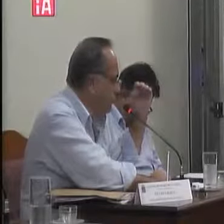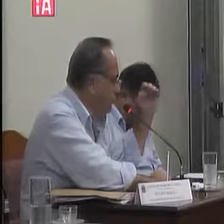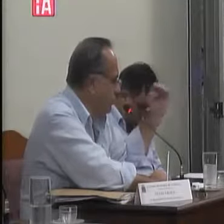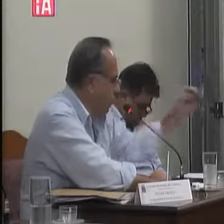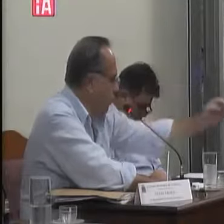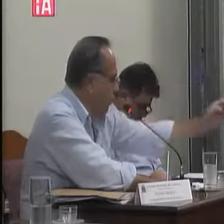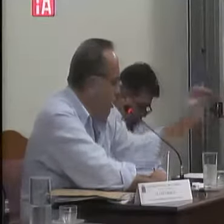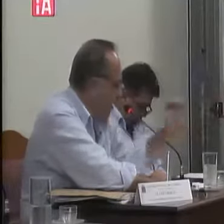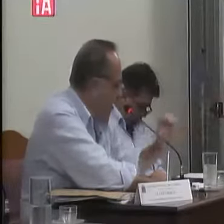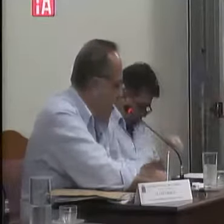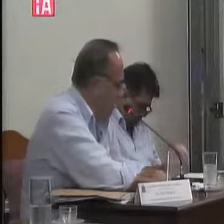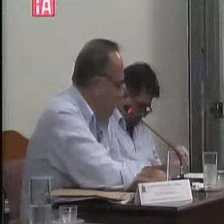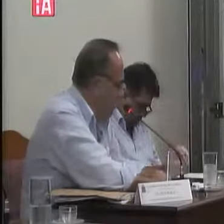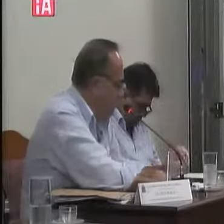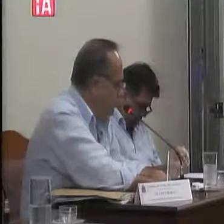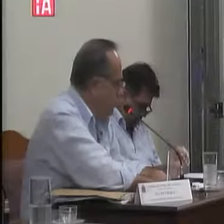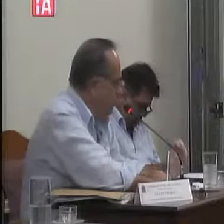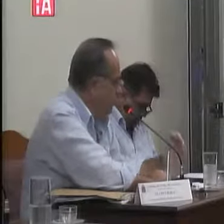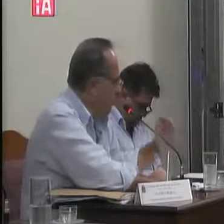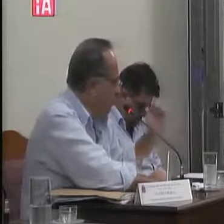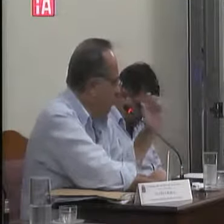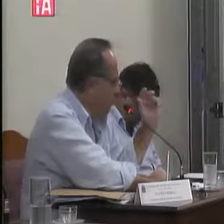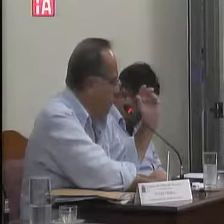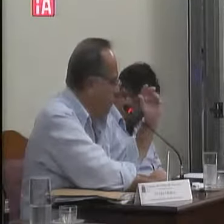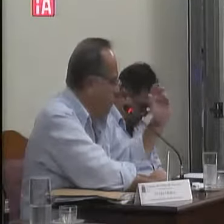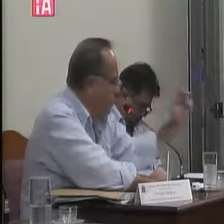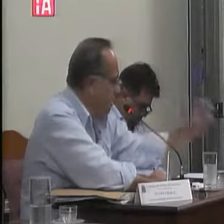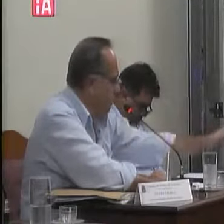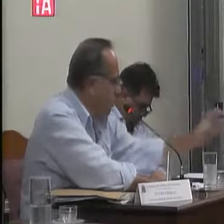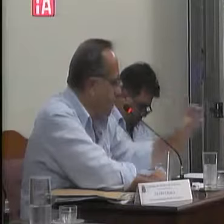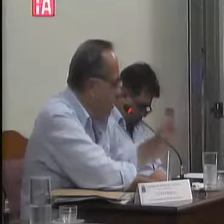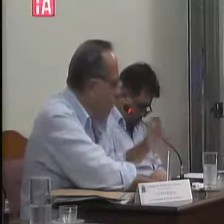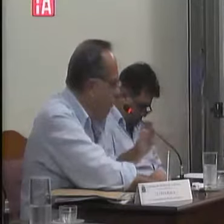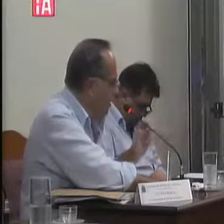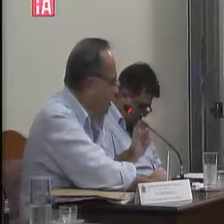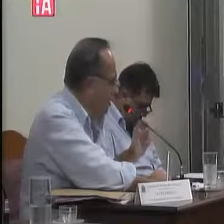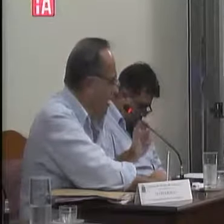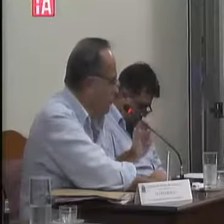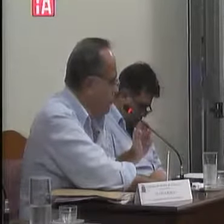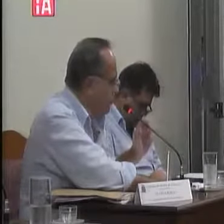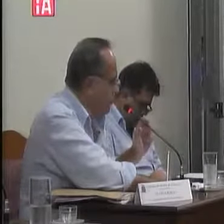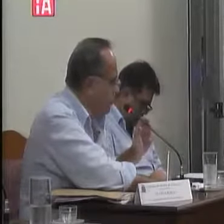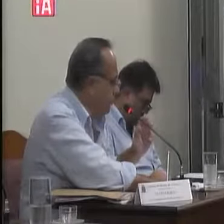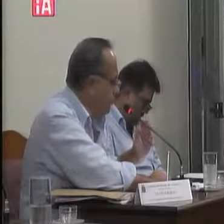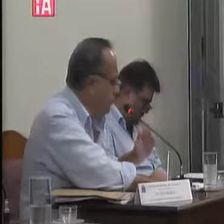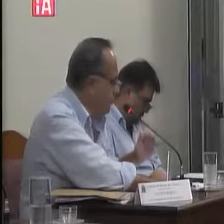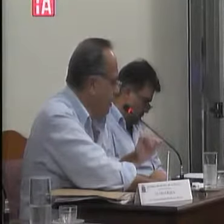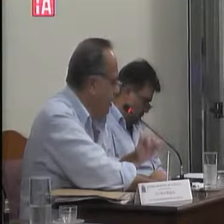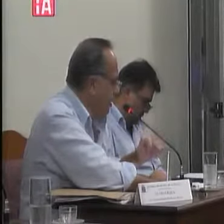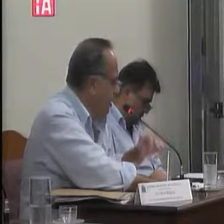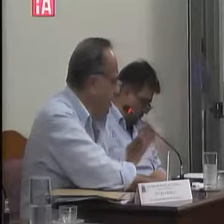time De escola De escolinha Ou uma entidade De capoeira Ou uma entidade De